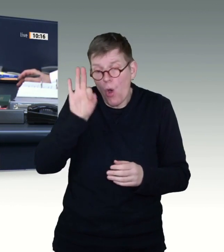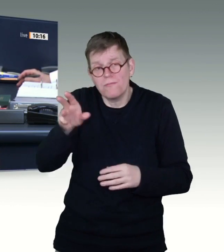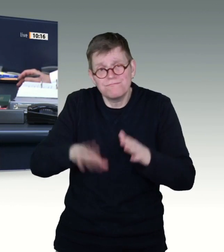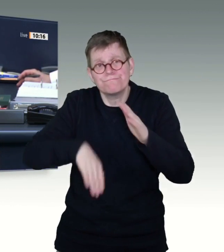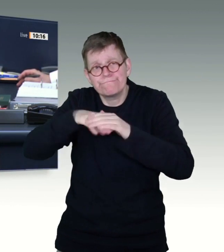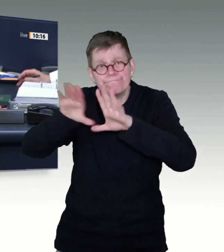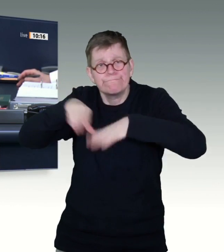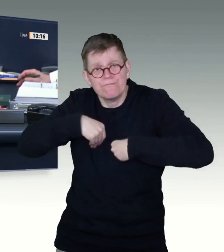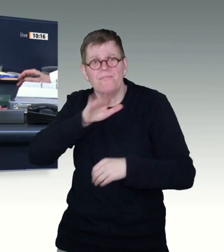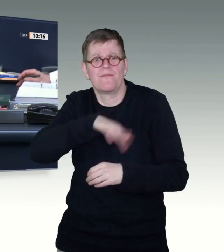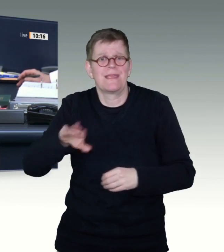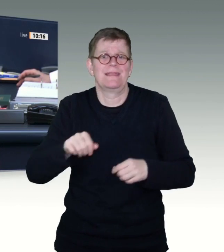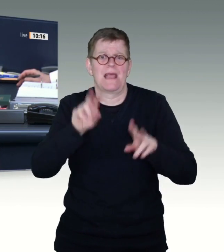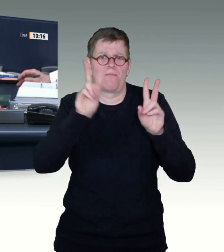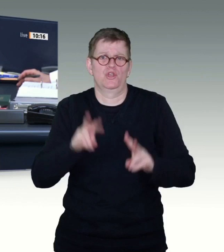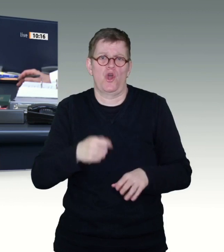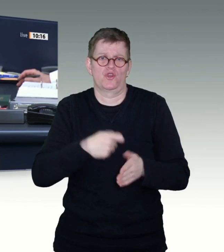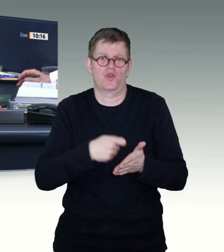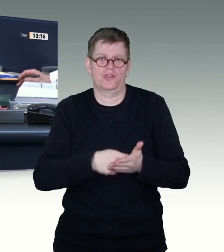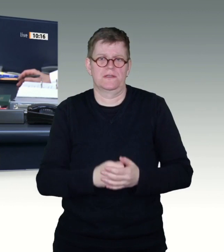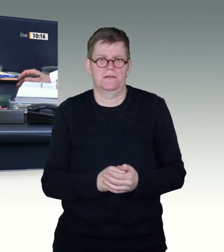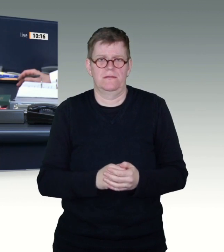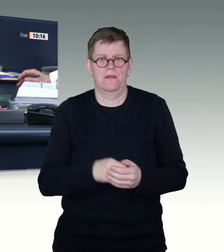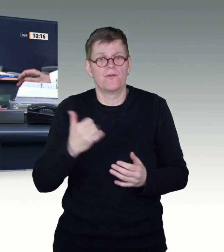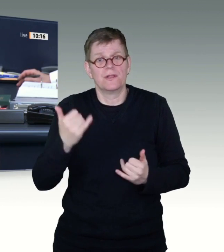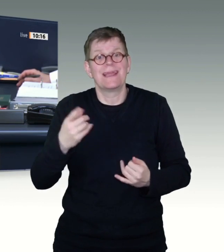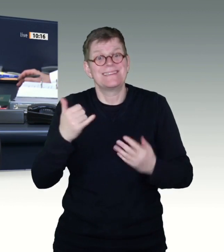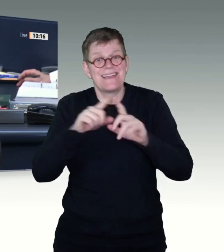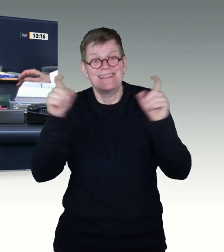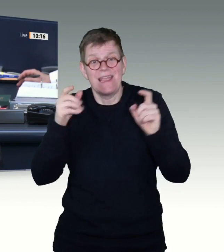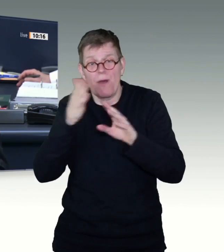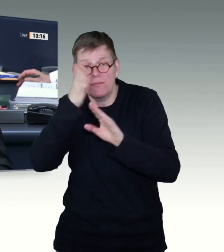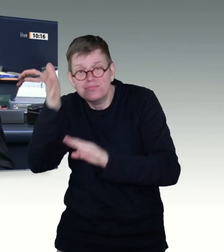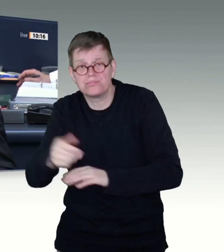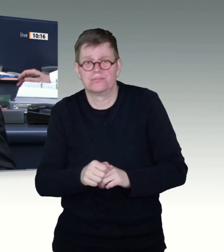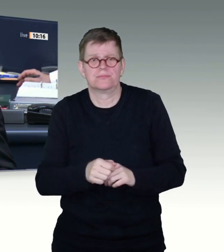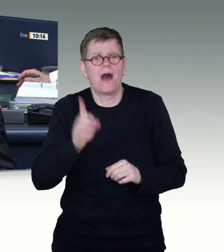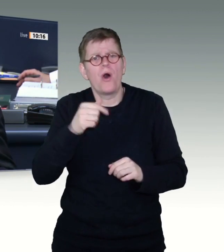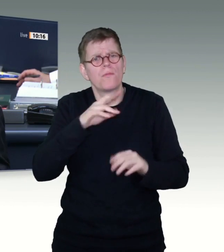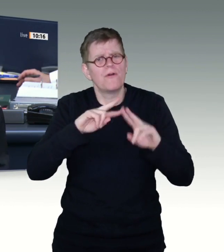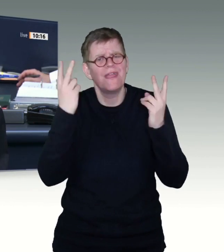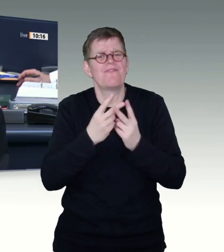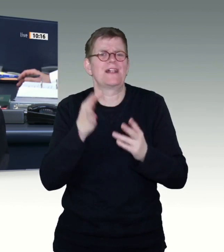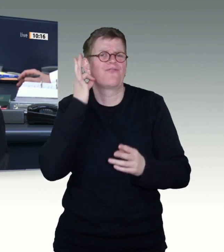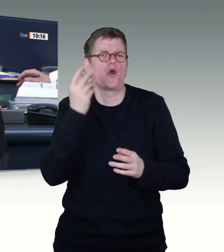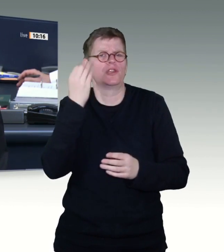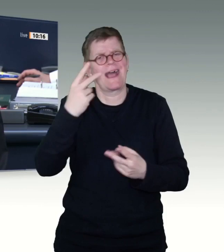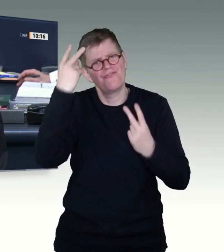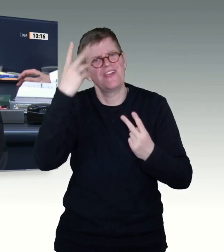FDP mit dem Titel Nationales Impfportal einrichten, Impfmanagement